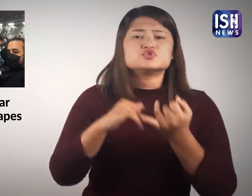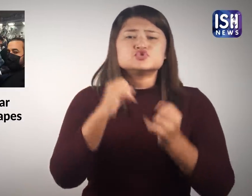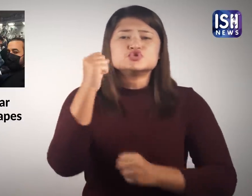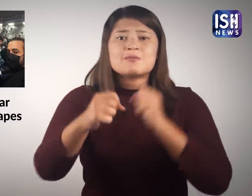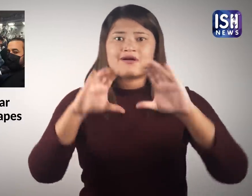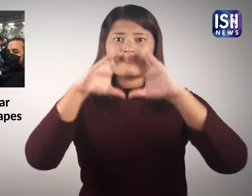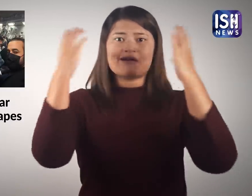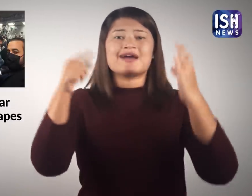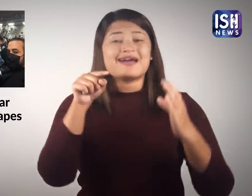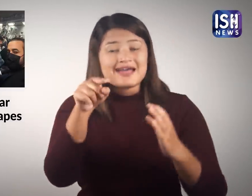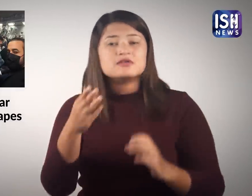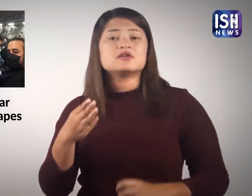और एक गाना गाया